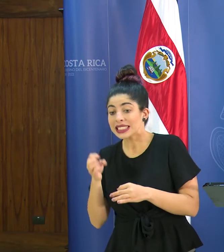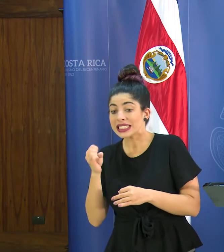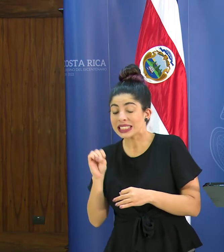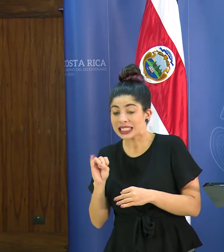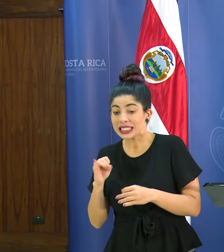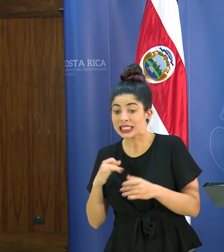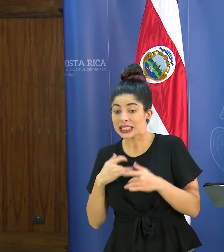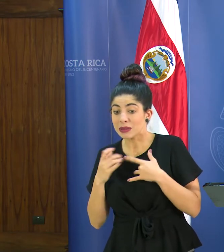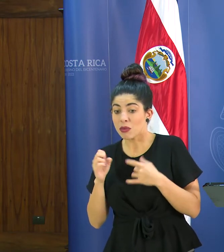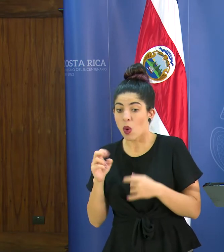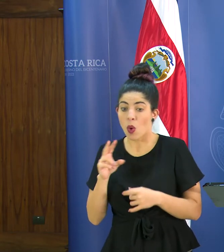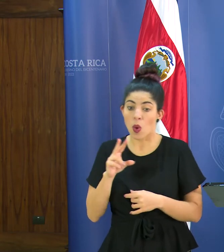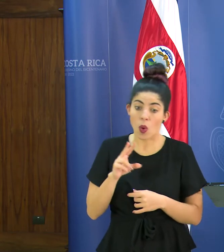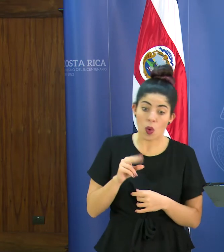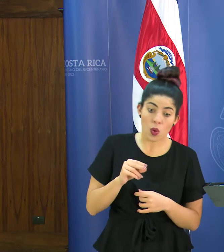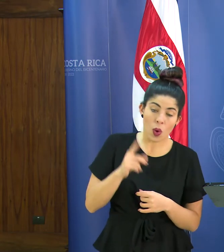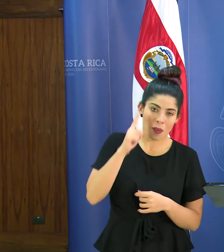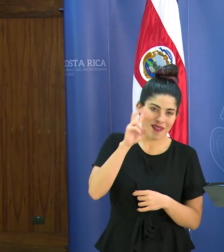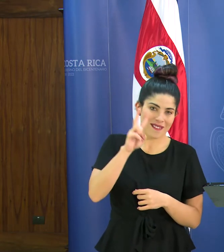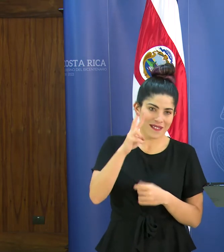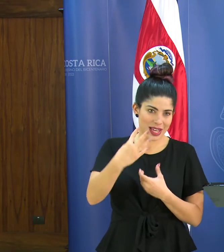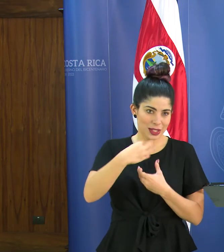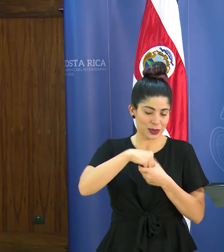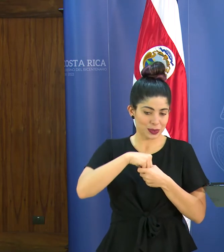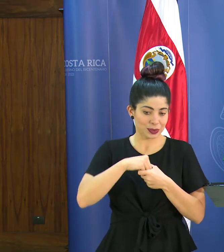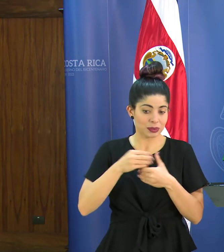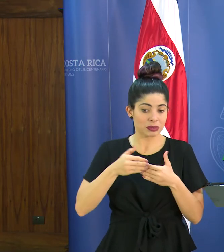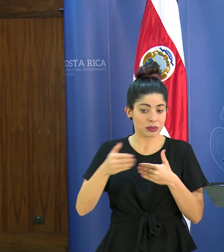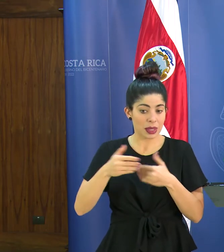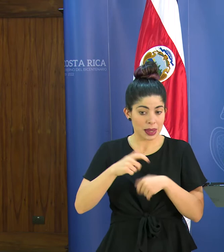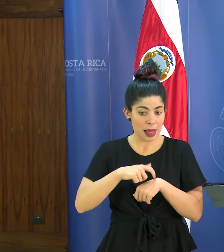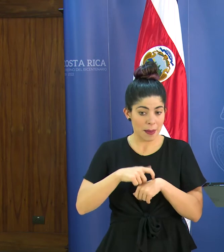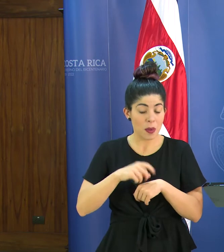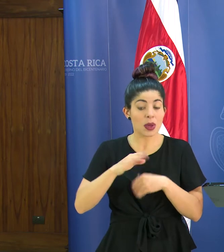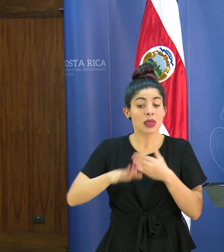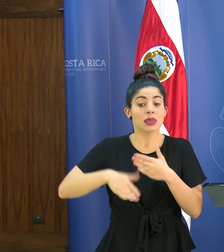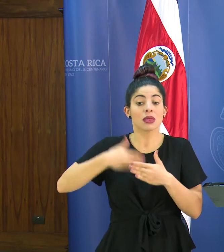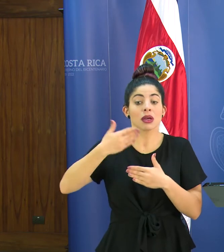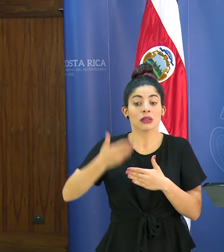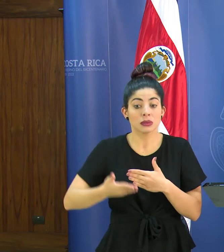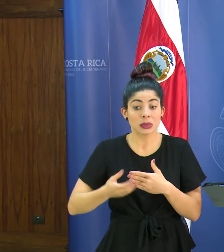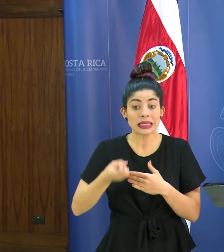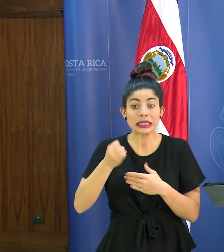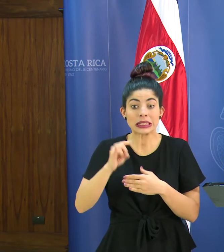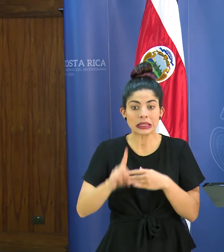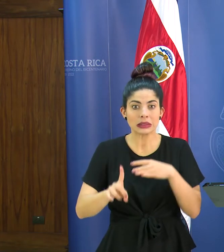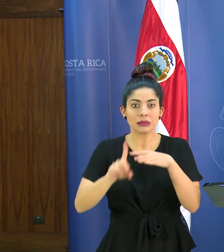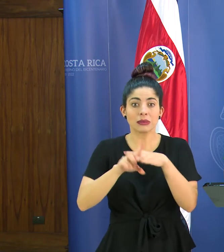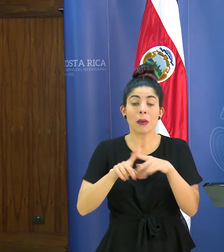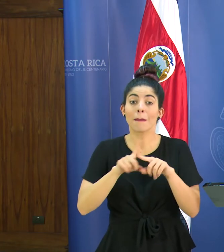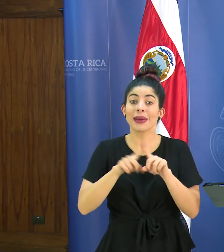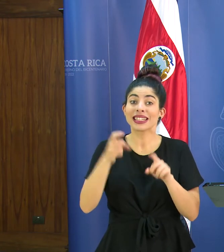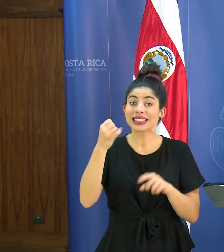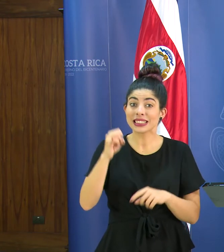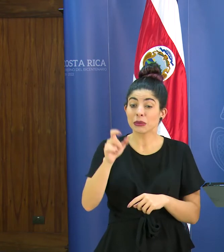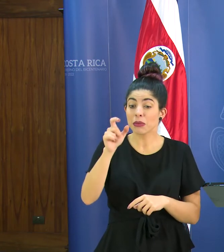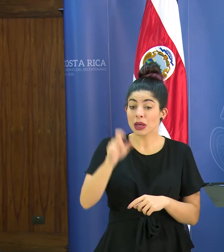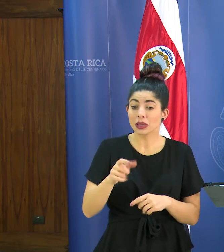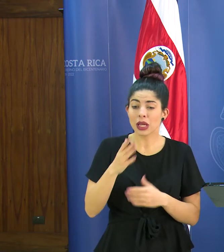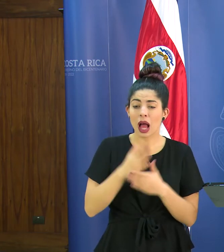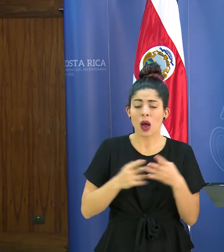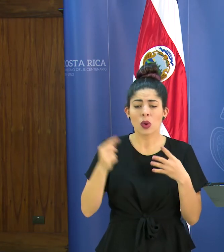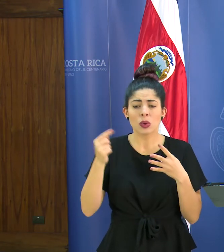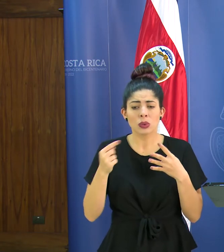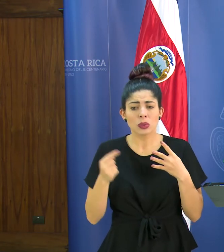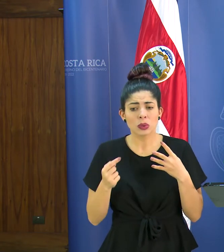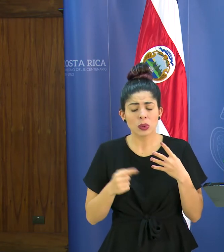sintomatología mientras incuba el virus por supuesto y posteriormente ya podría tener esa manifestación pero si la persona tiene algunos factores